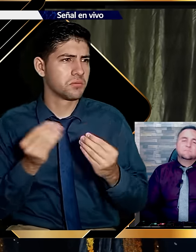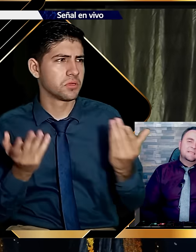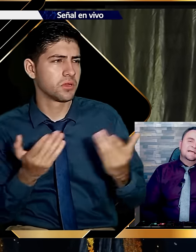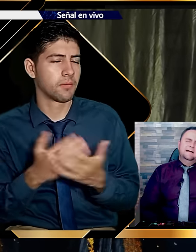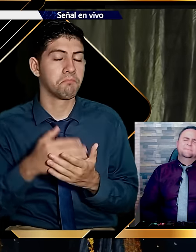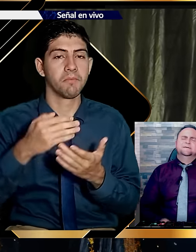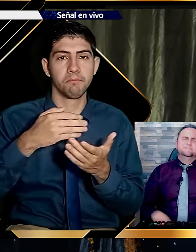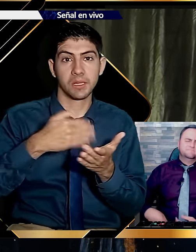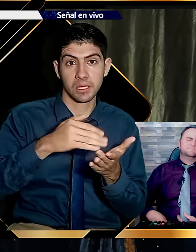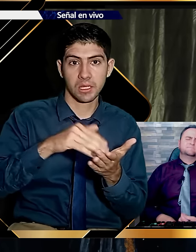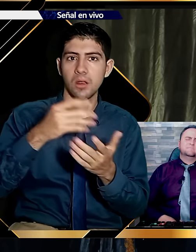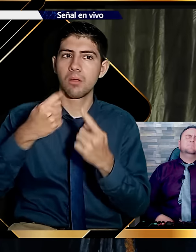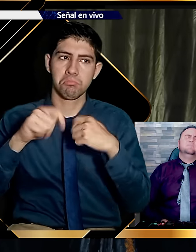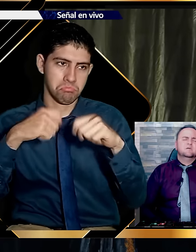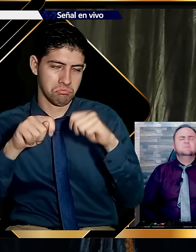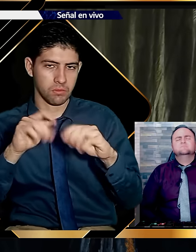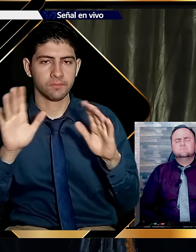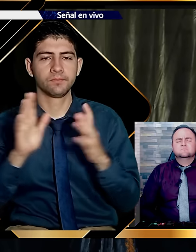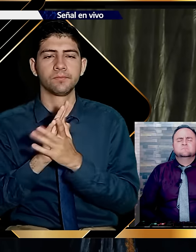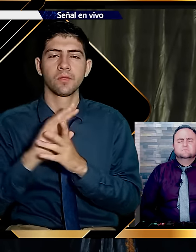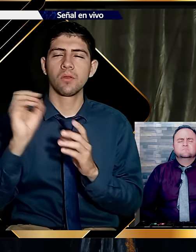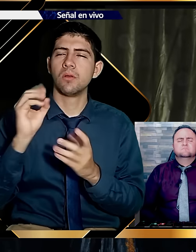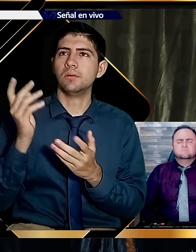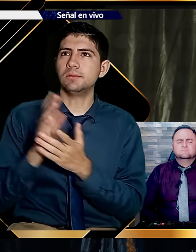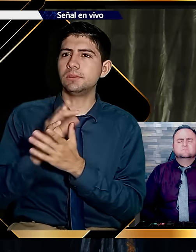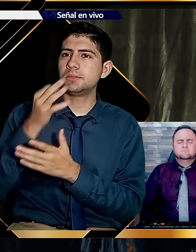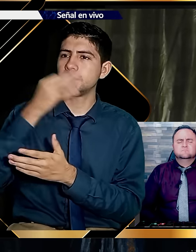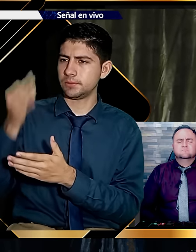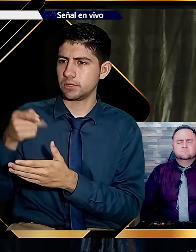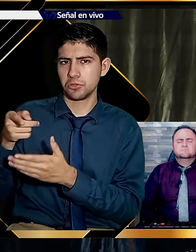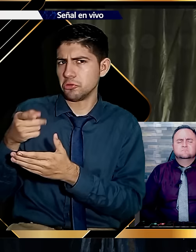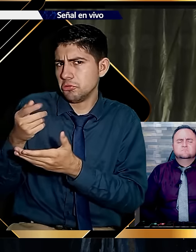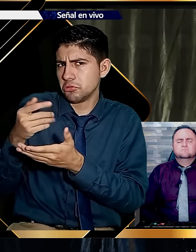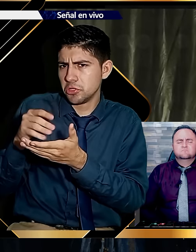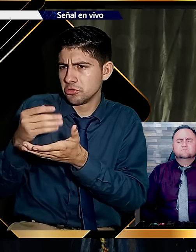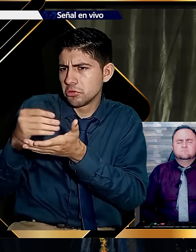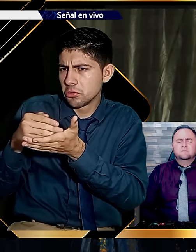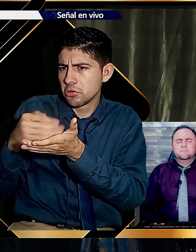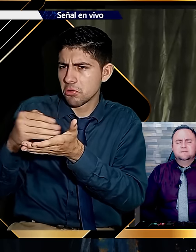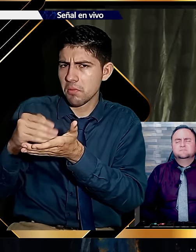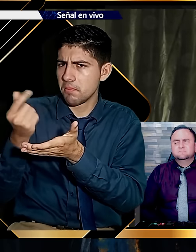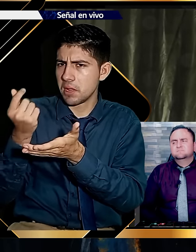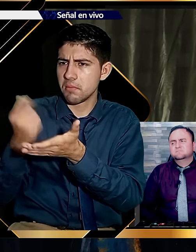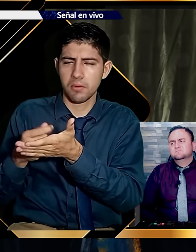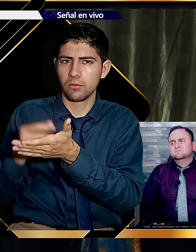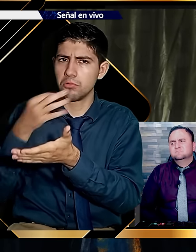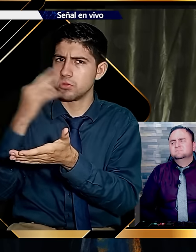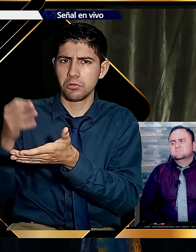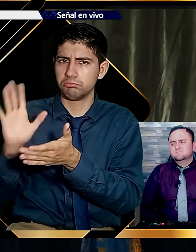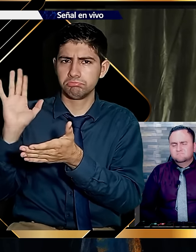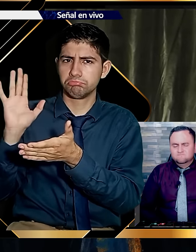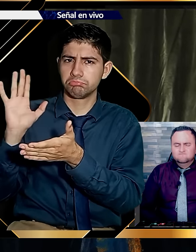Desarrollamos. Habilidades comerciales. De intercambio. También pudiera pensar. Que por esta verdad. No pagué ningún precio. Y no me